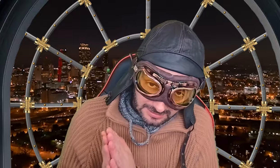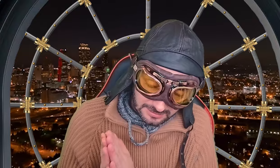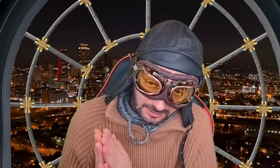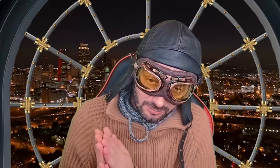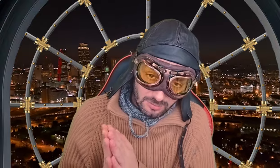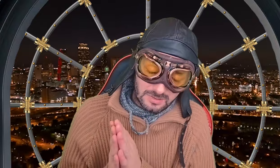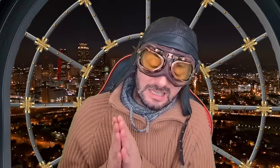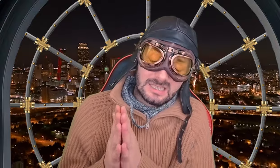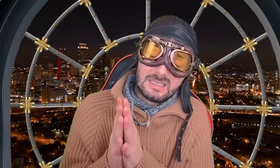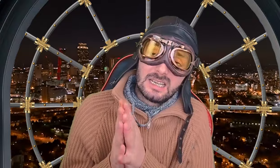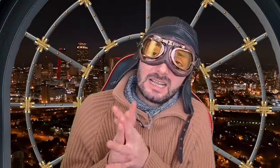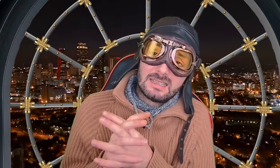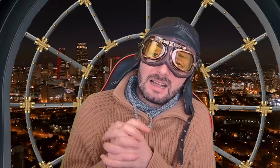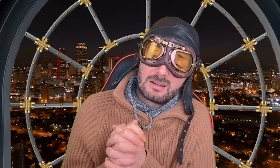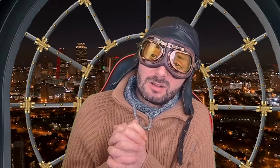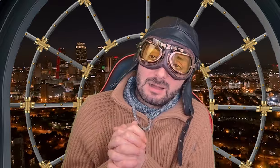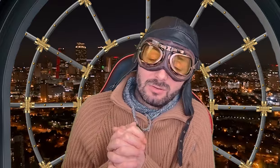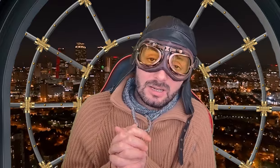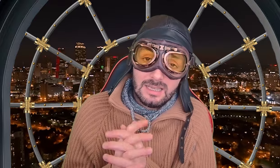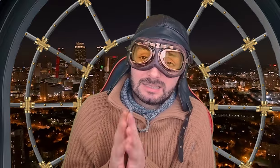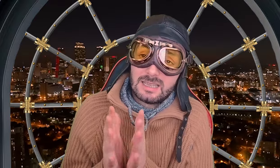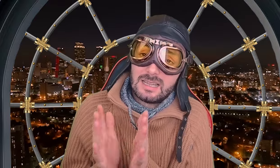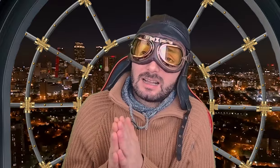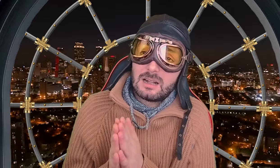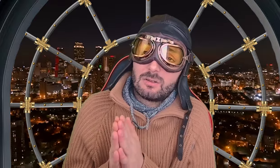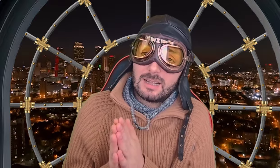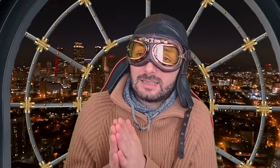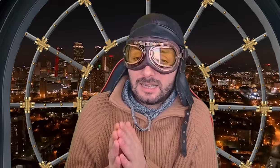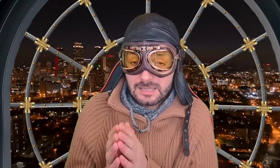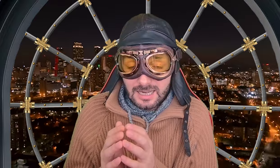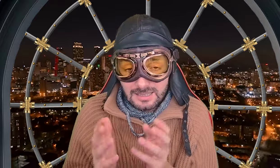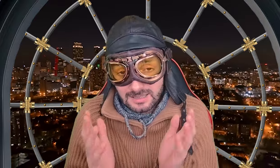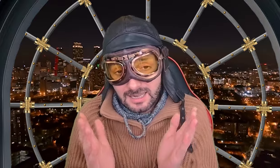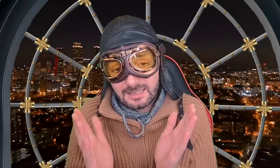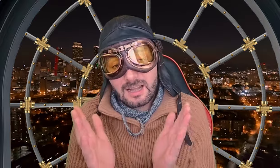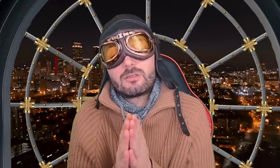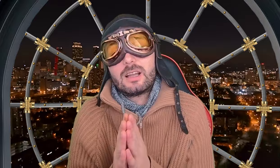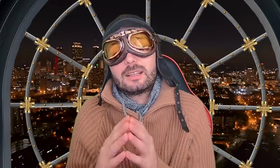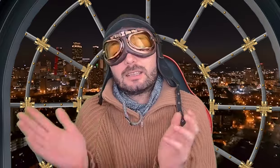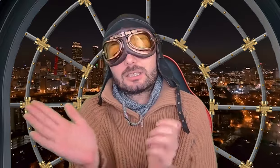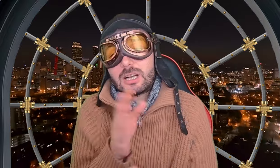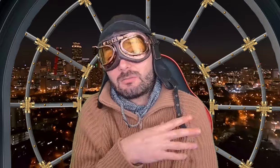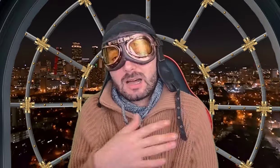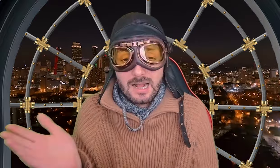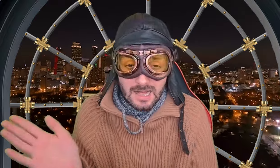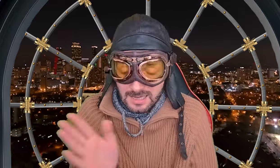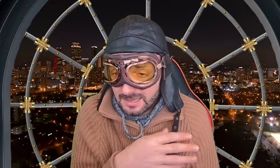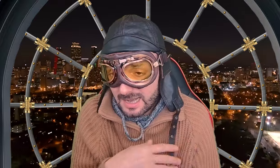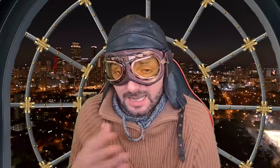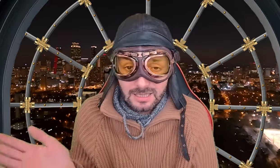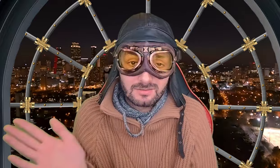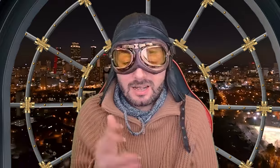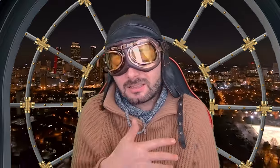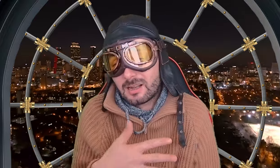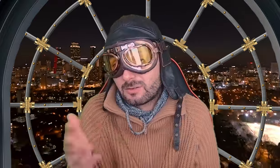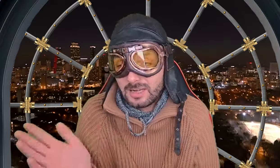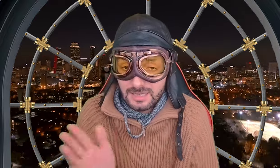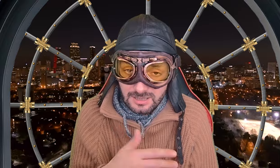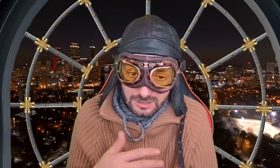istinom. Istina je ta koja boli, istina je ta koja teška, istina je ta koja te šamara na izvrat. Ako nećeš